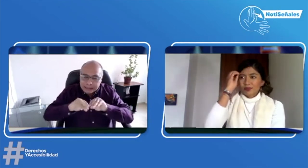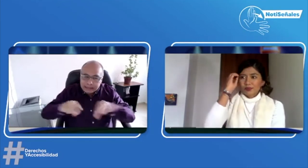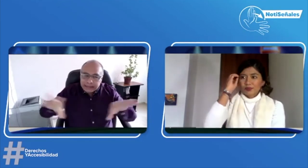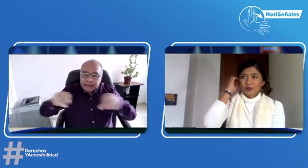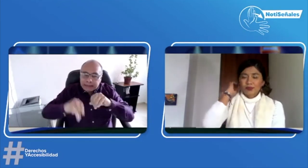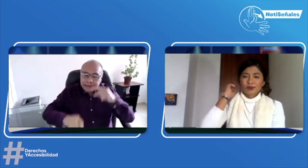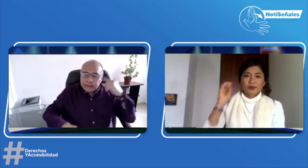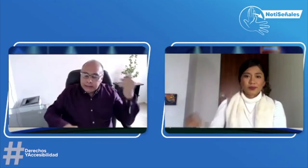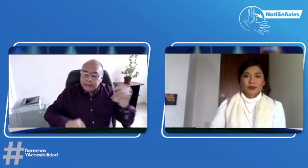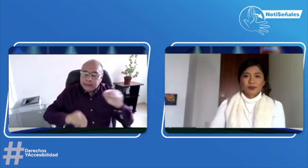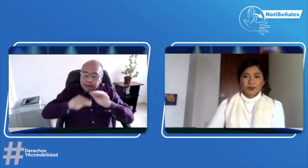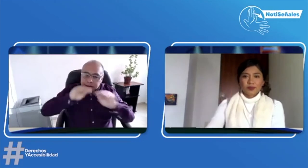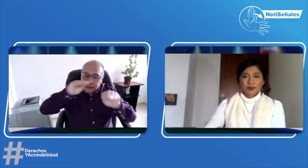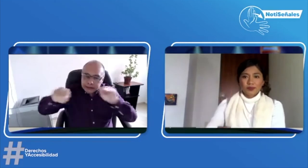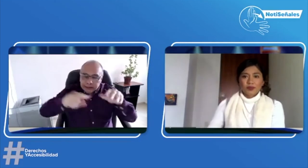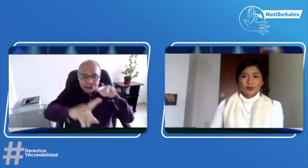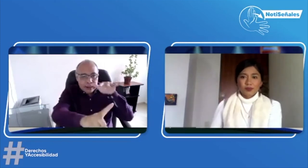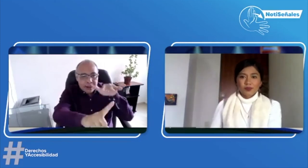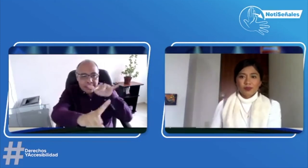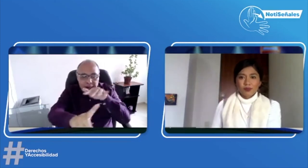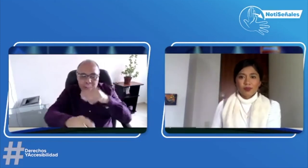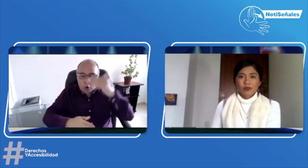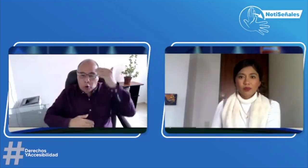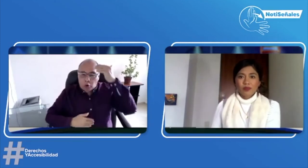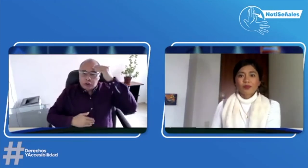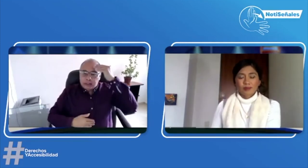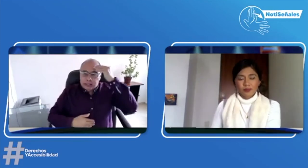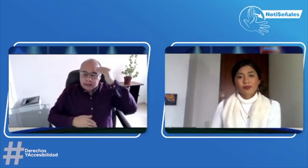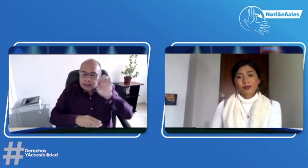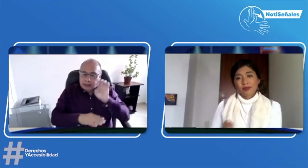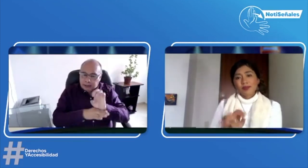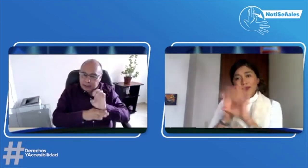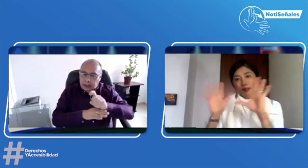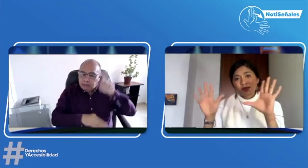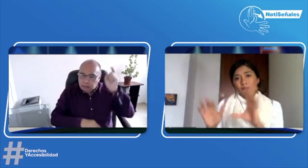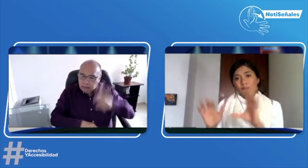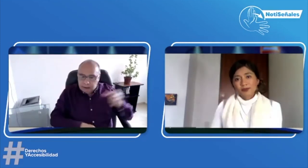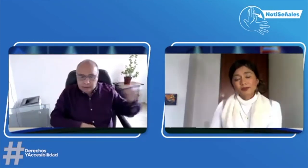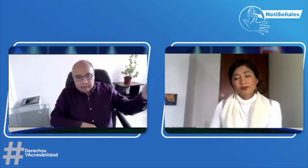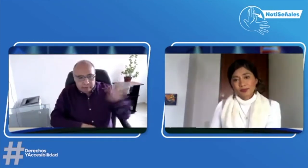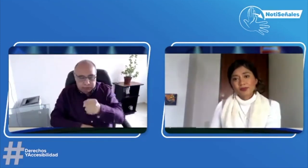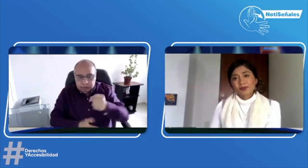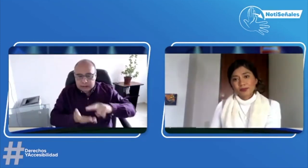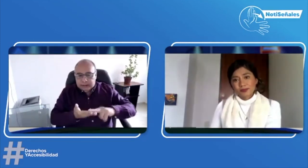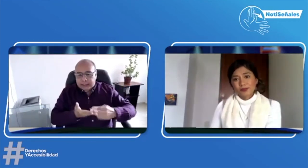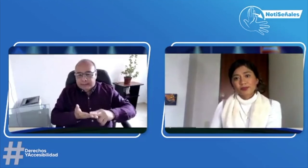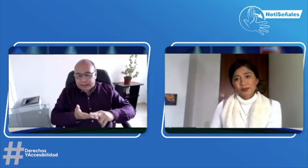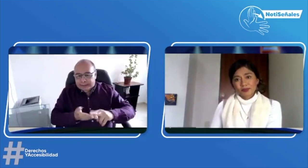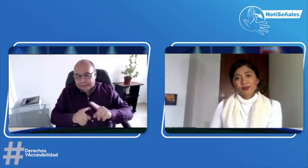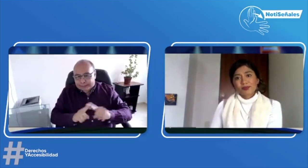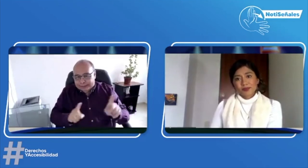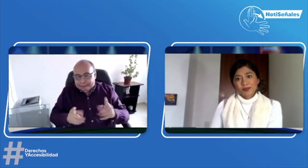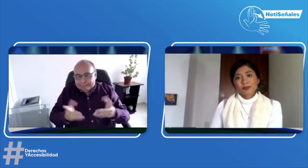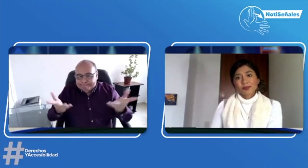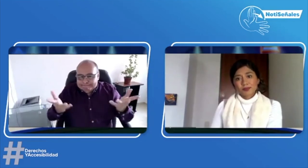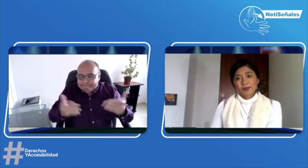espacios como ese no cuentan con el servicio de interpretación. Es por eso que nosotros estamos incidiendo para una toma de